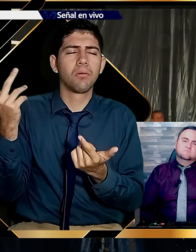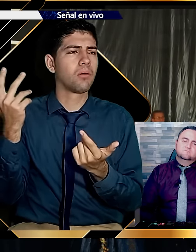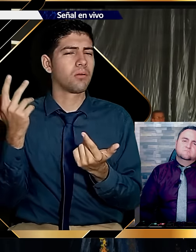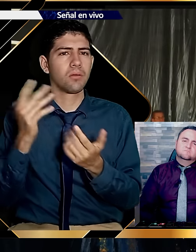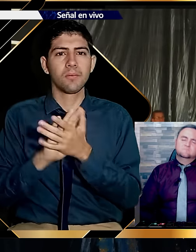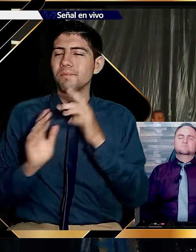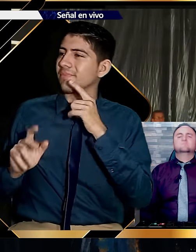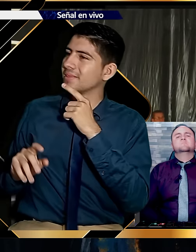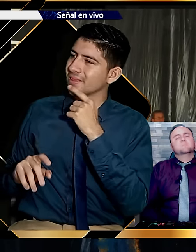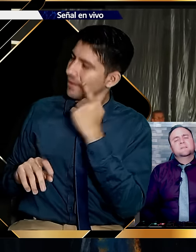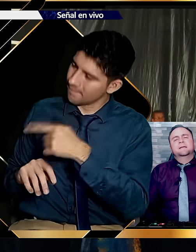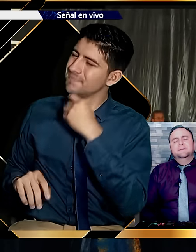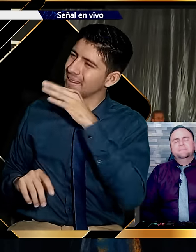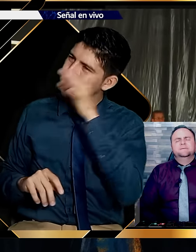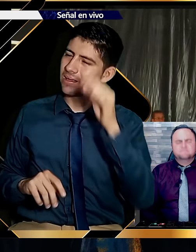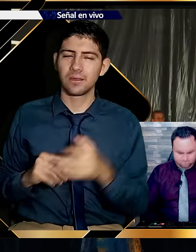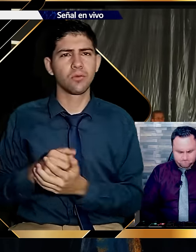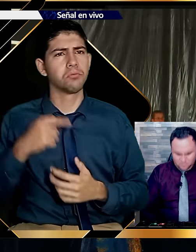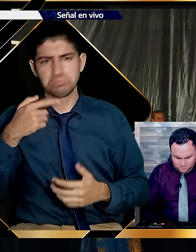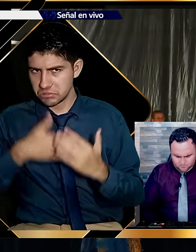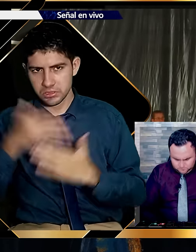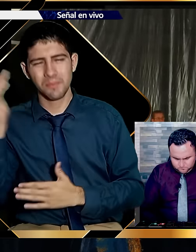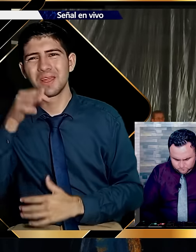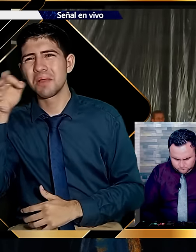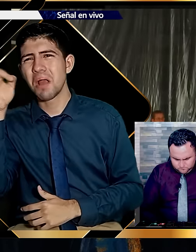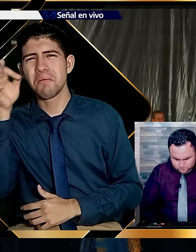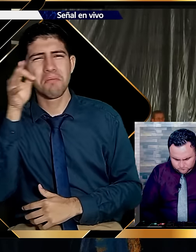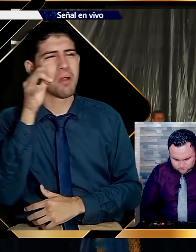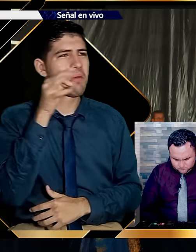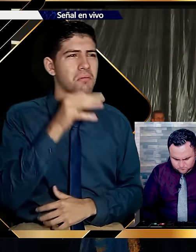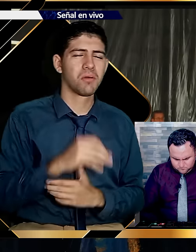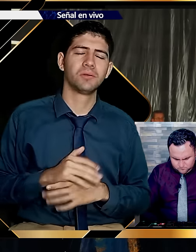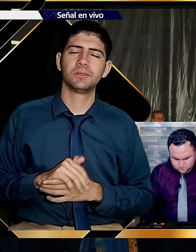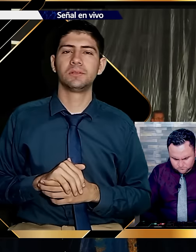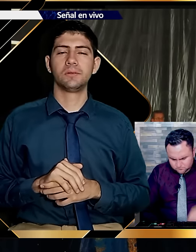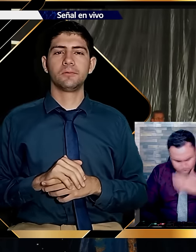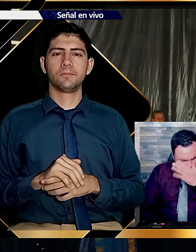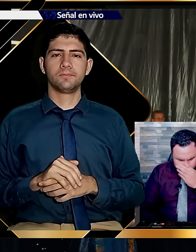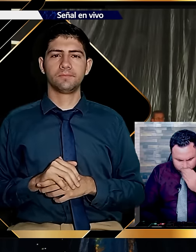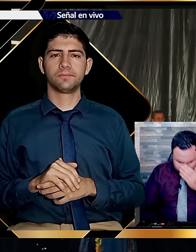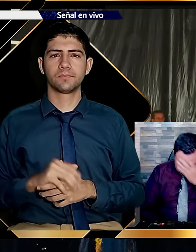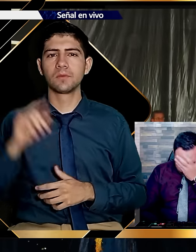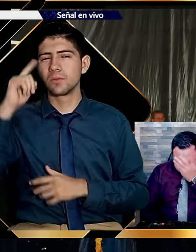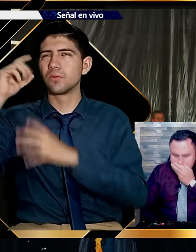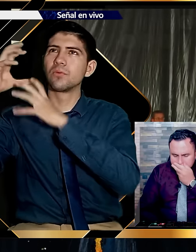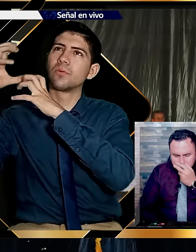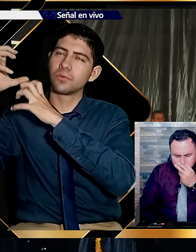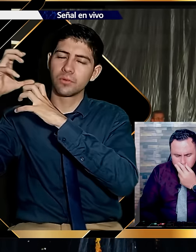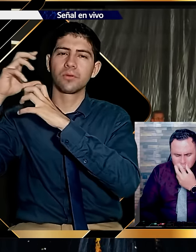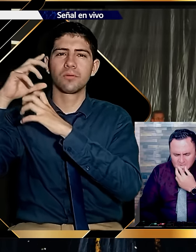dije, ¿a quién le voy a predicar si esto está solo? Me dijo, predique. Y comencé a predicar en el sueño.